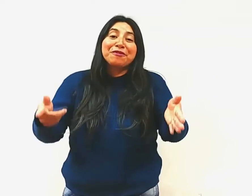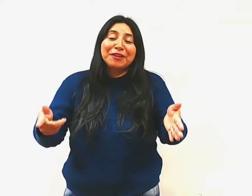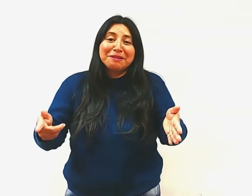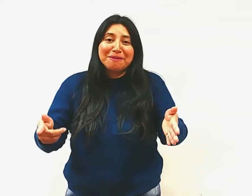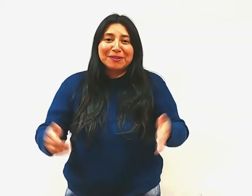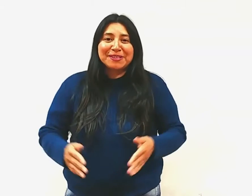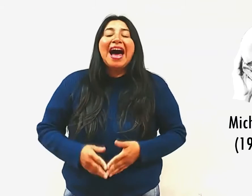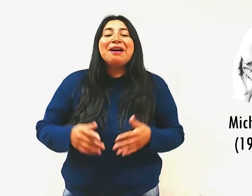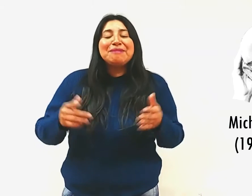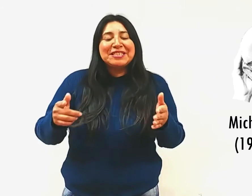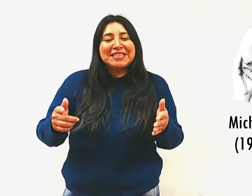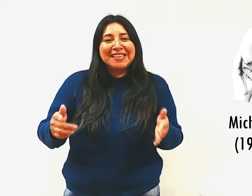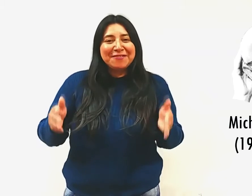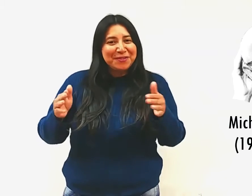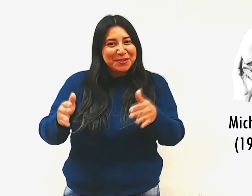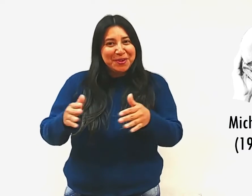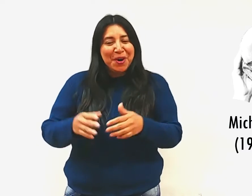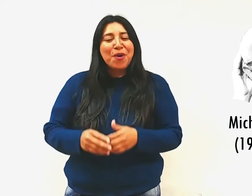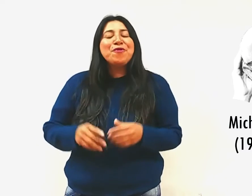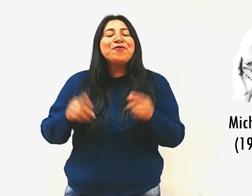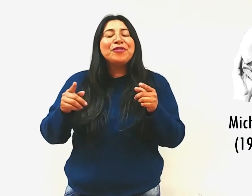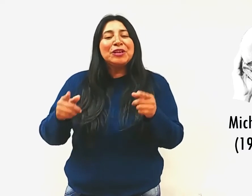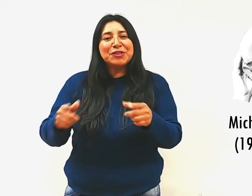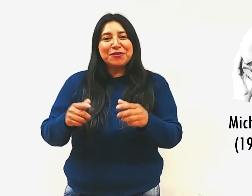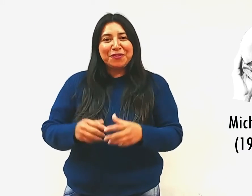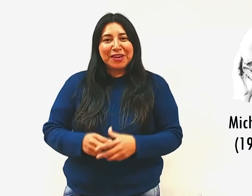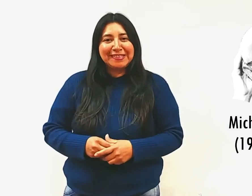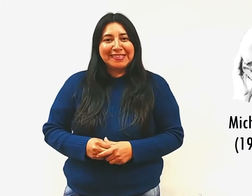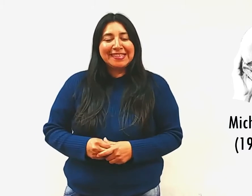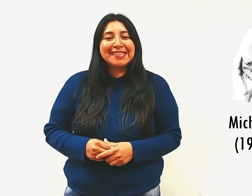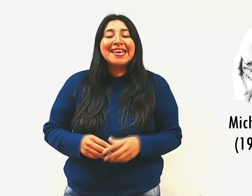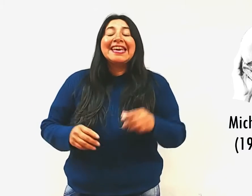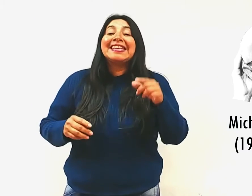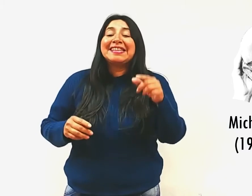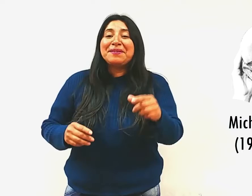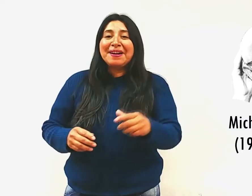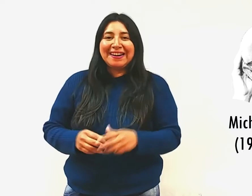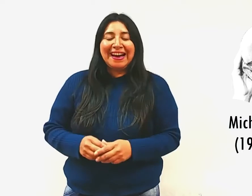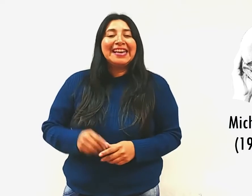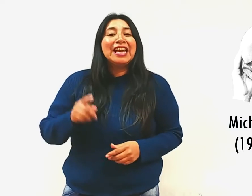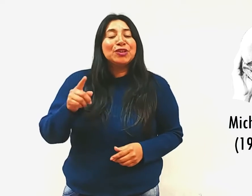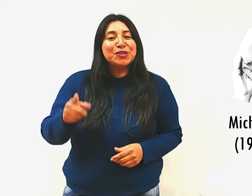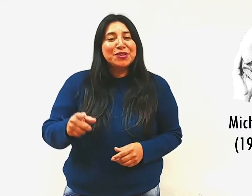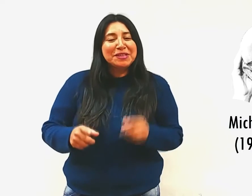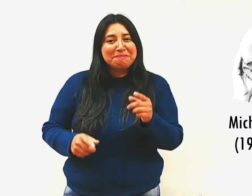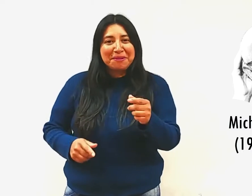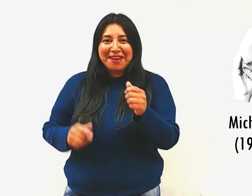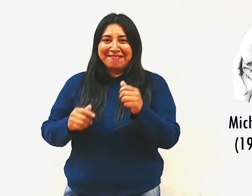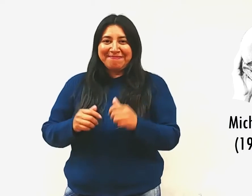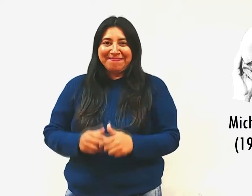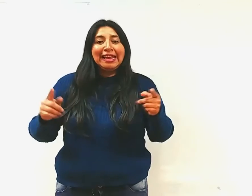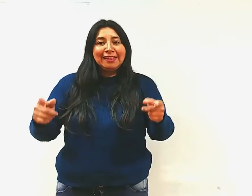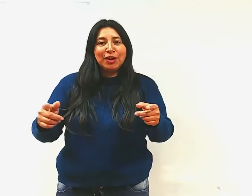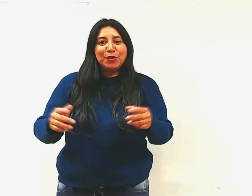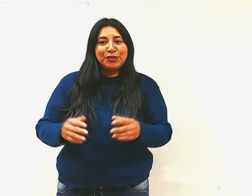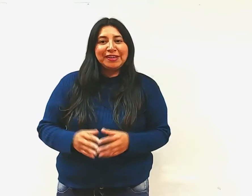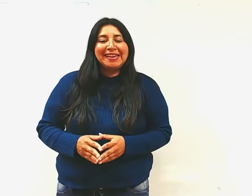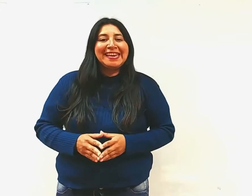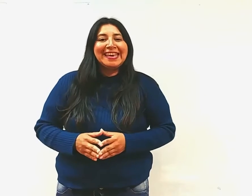referimos a Michel Foucault, un filósofo francés que trabaja la noción del poder. Él discute la